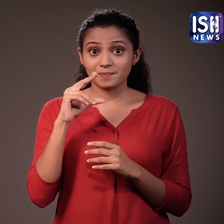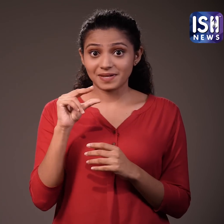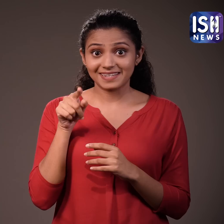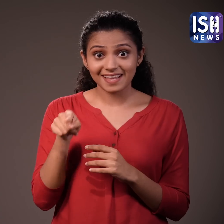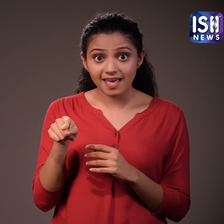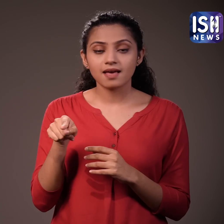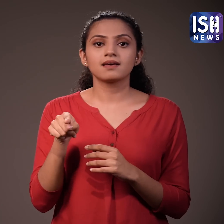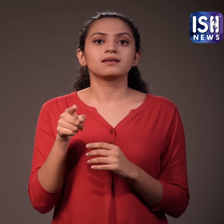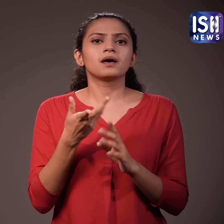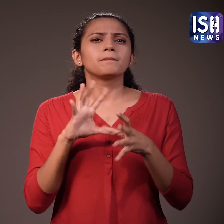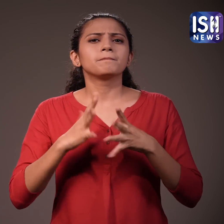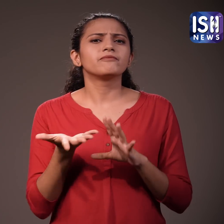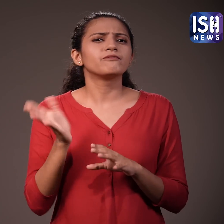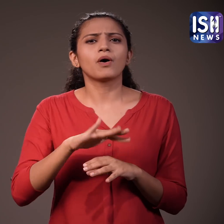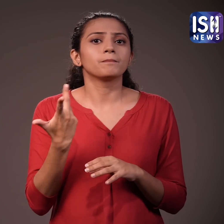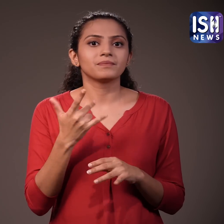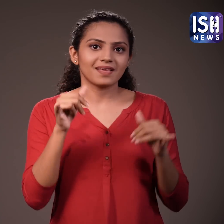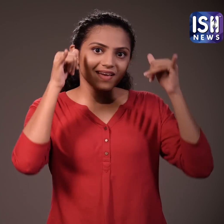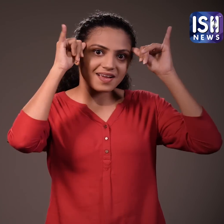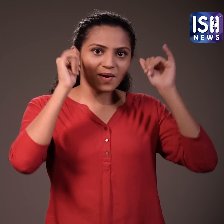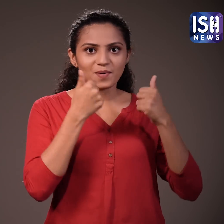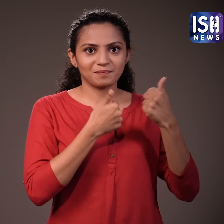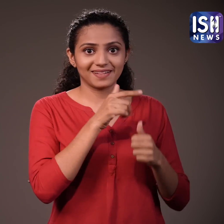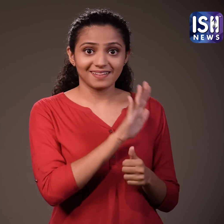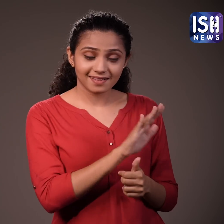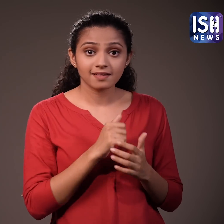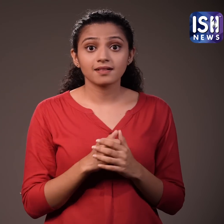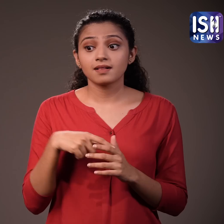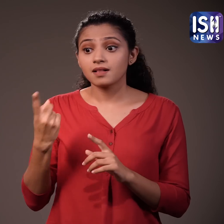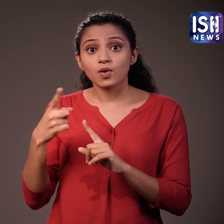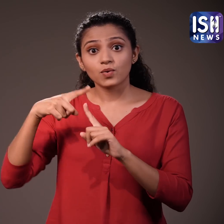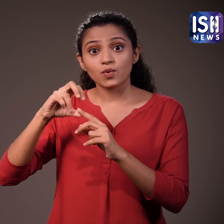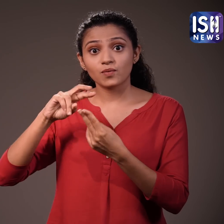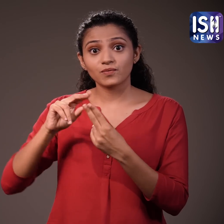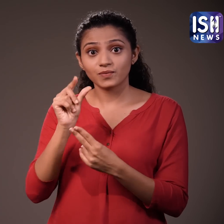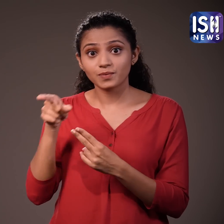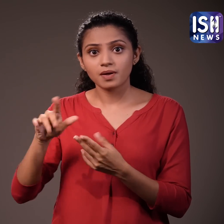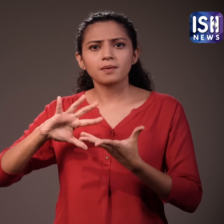पनीर दूद से प्राप्त होता है वहीं टोफू सोया दूद से प्राप्त होता है